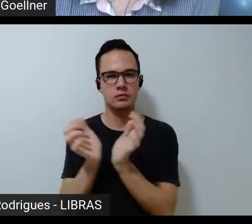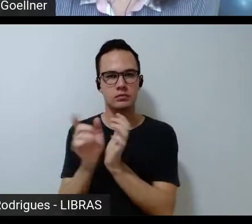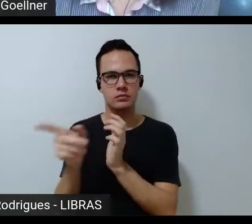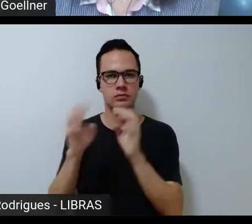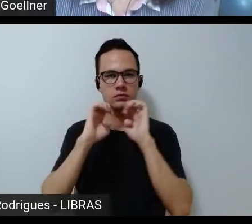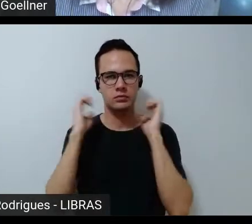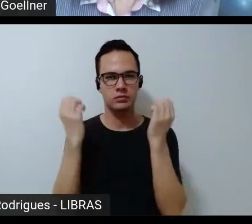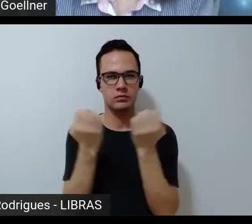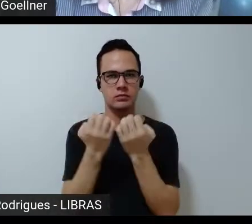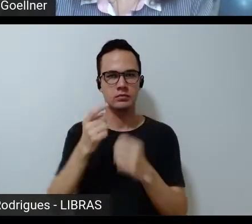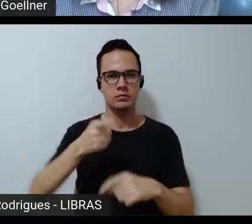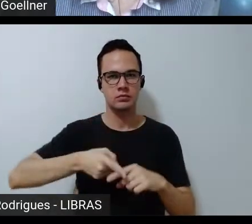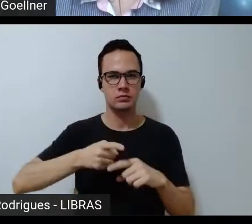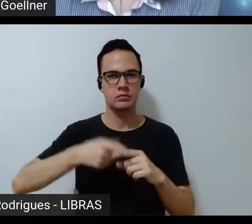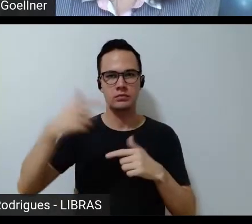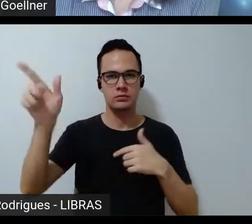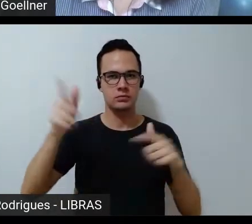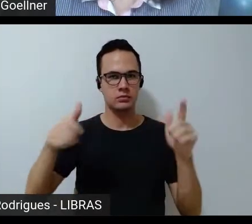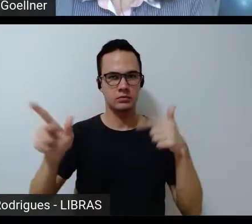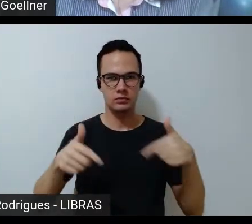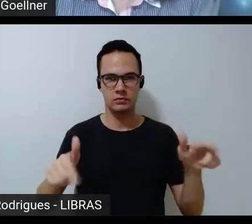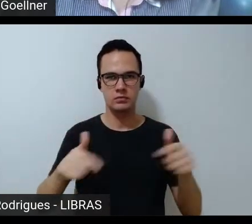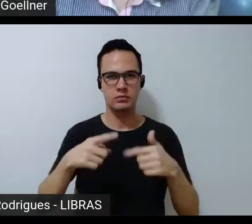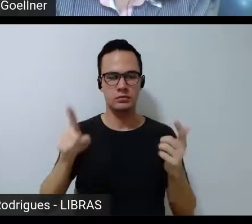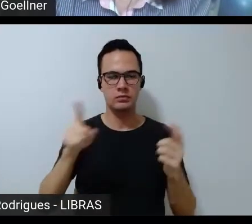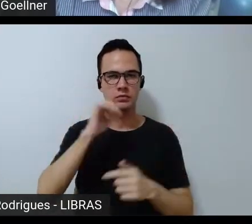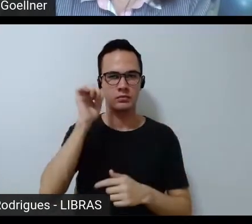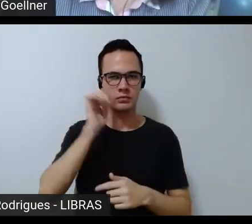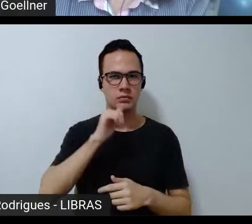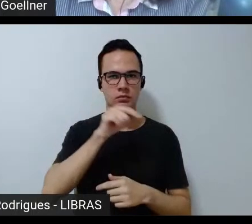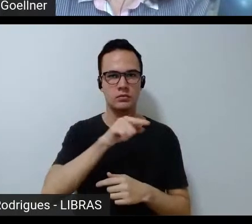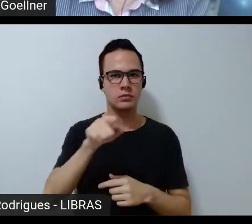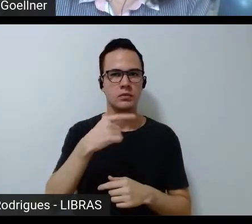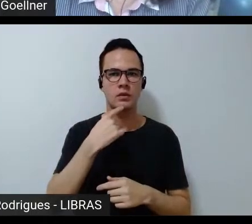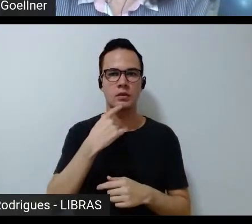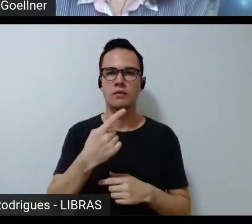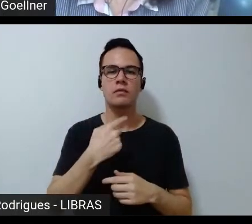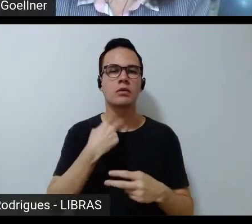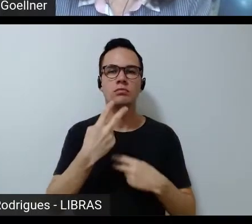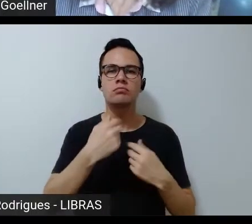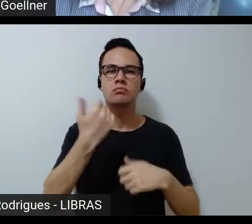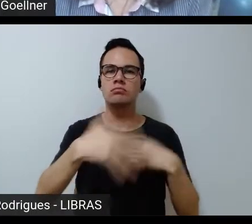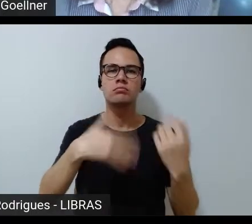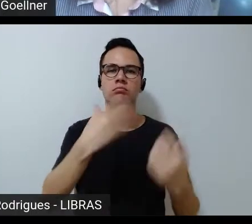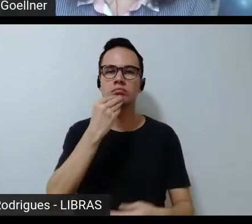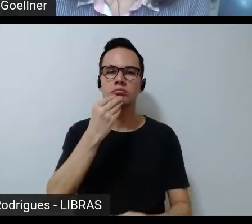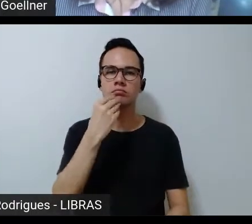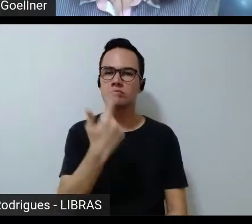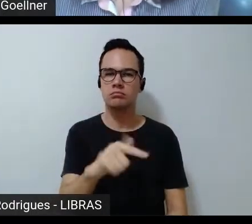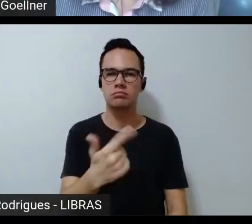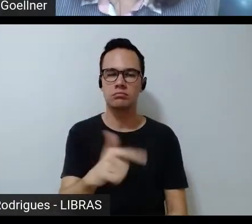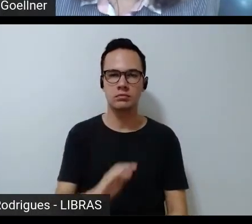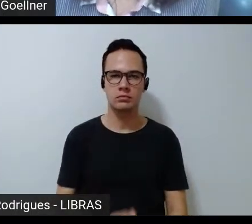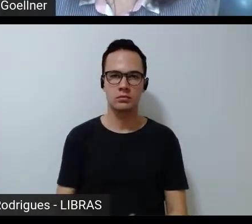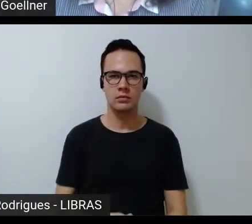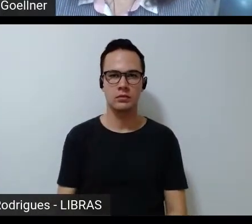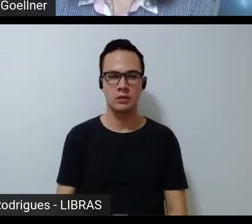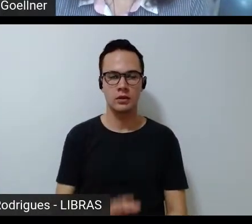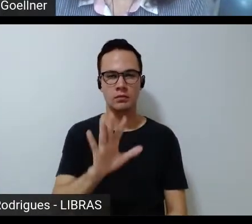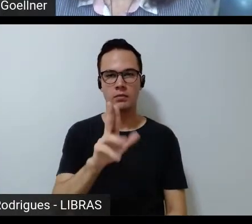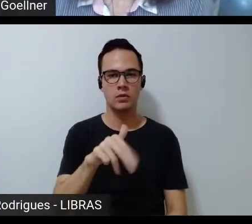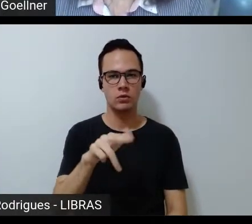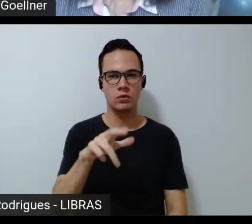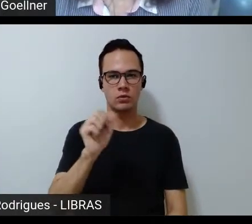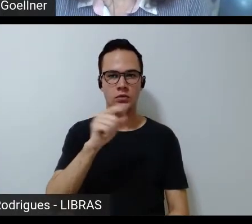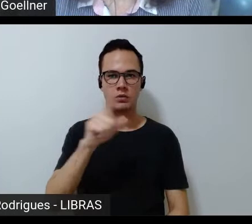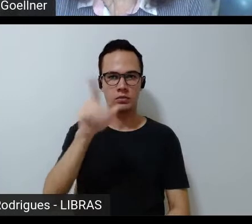porque entre outros fatos as mulheres muitas vezes não têm oportunidade mas de nenhum modo se